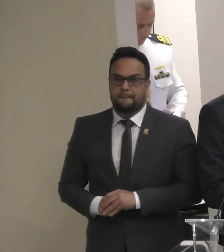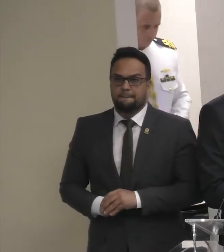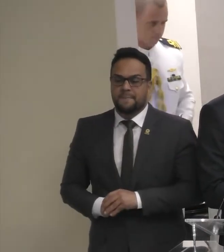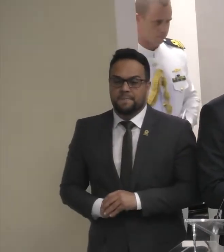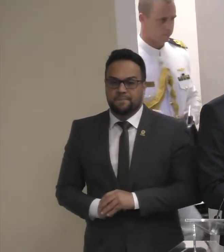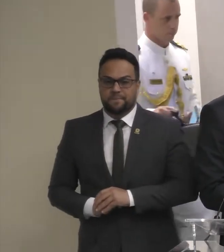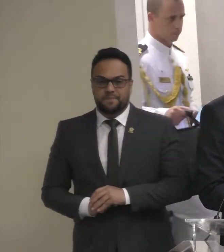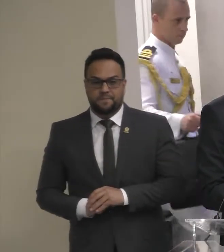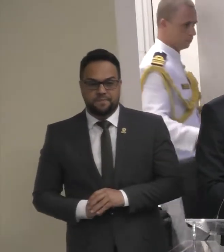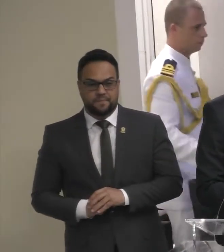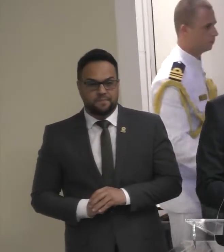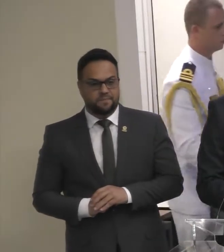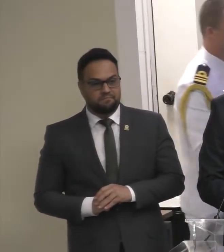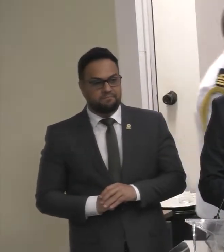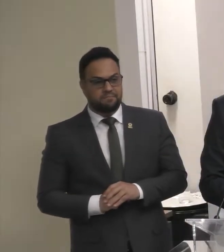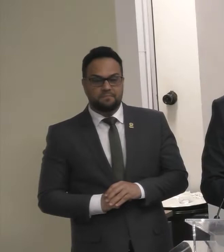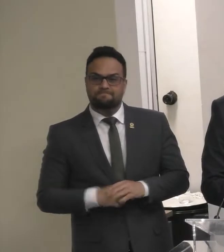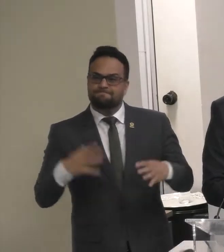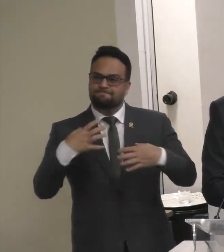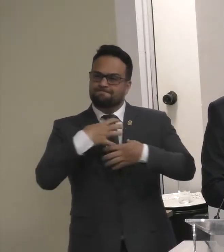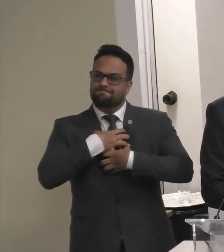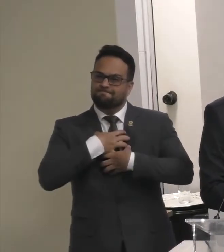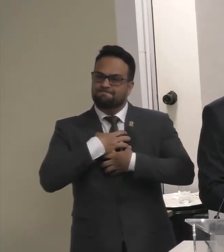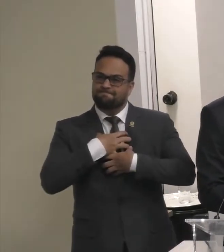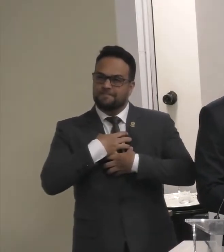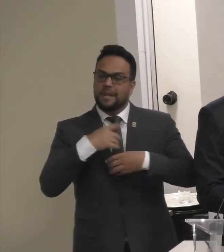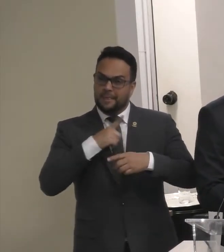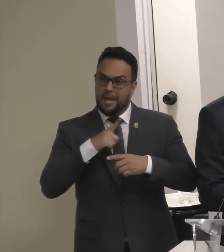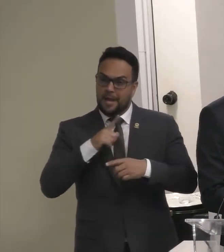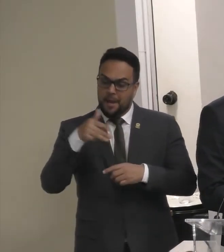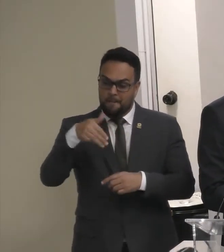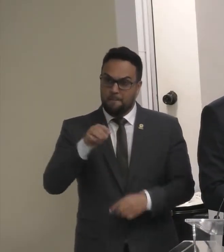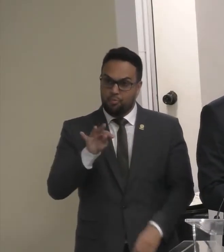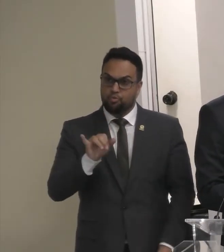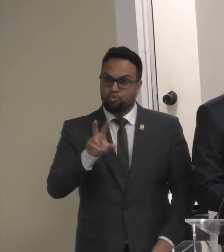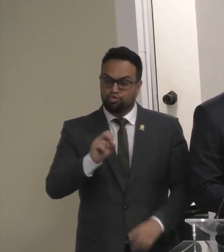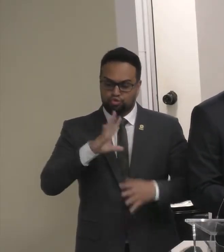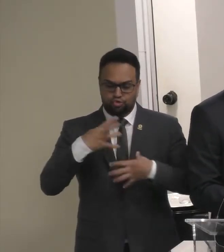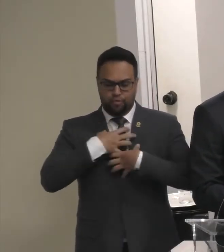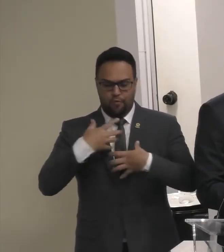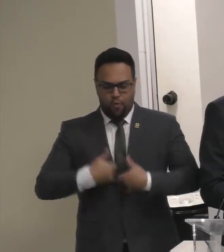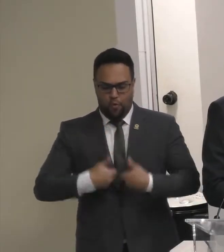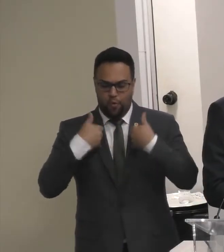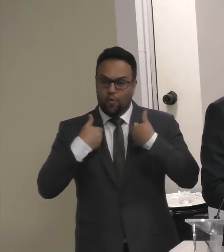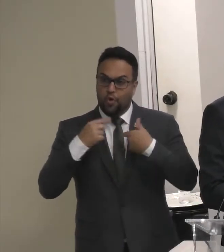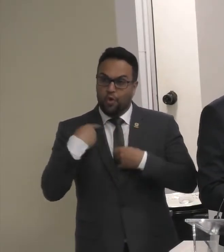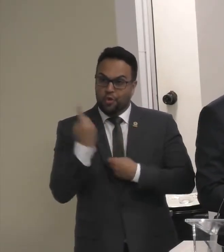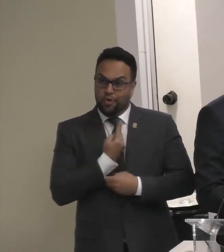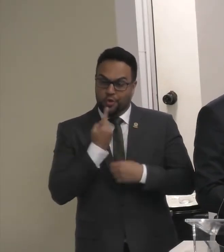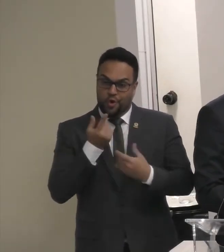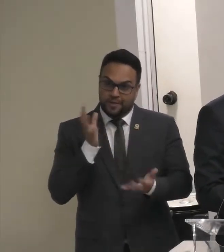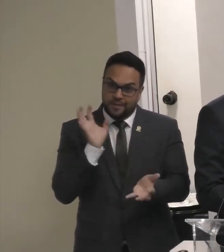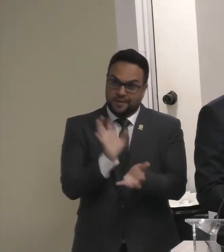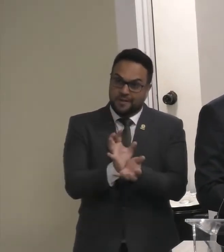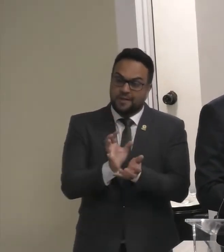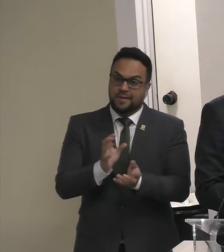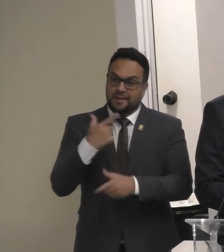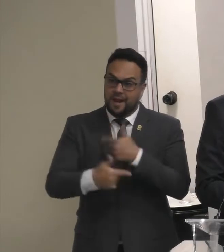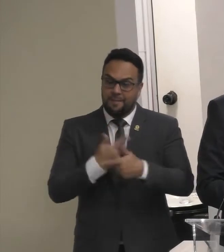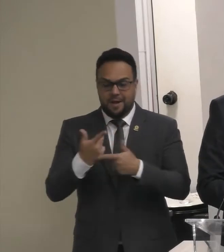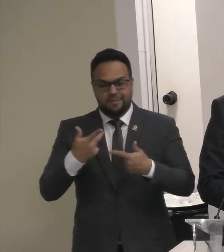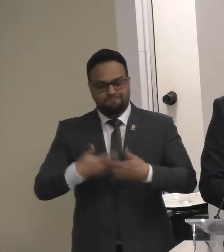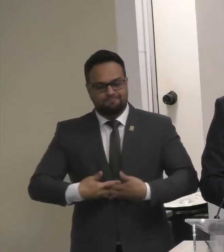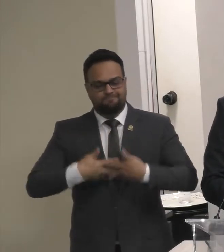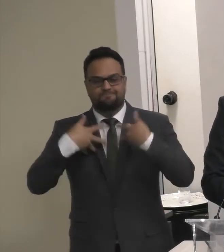É digno De orgulho Para todos nós Para todo Nosso time E nos traz Entusiasmo E